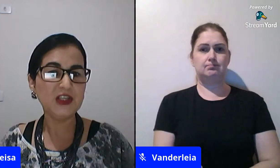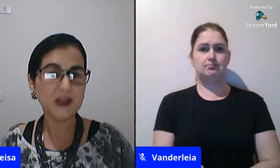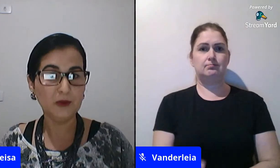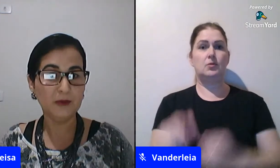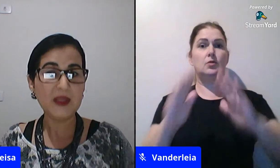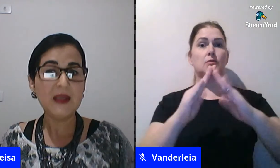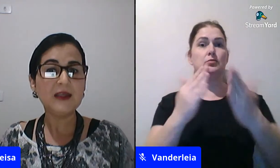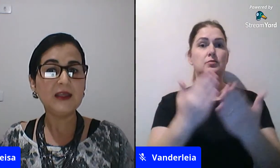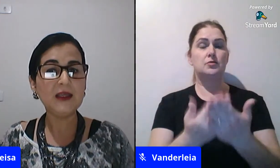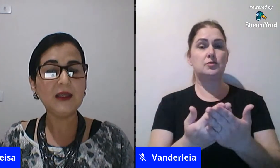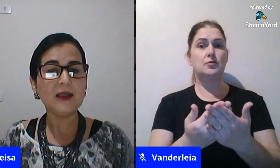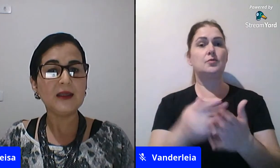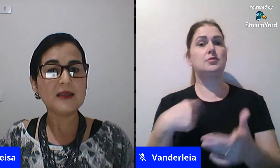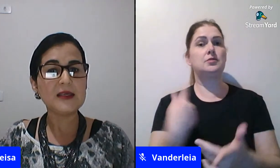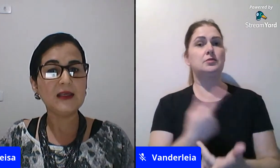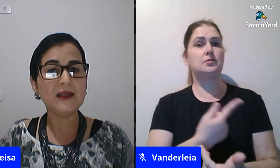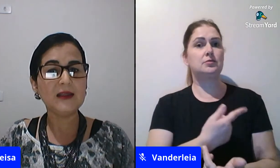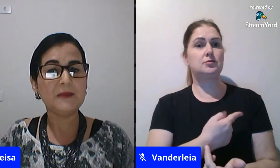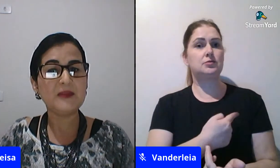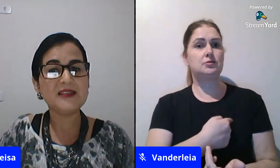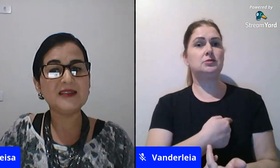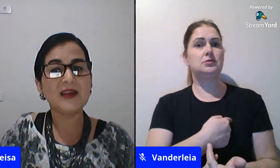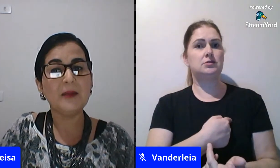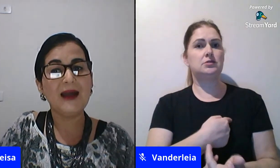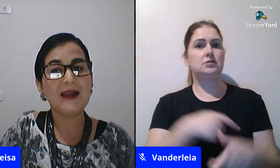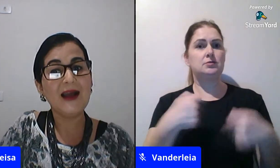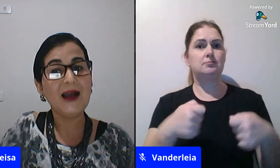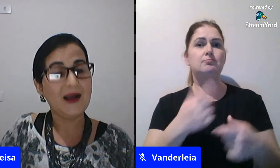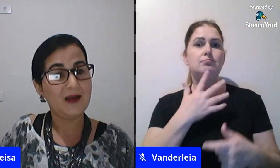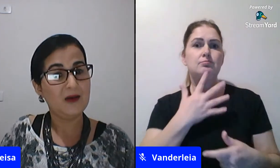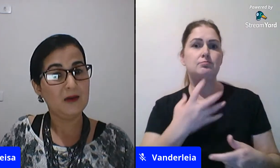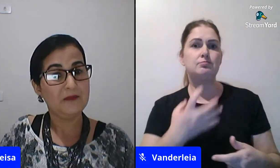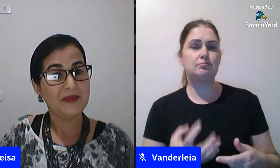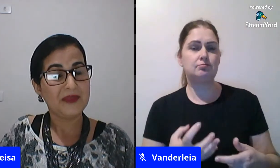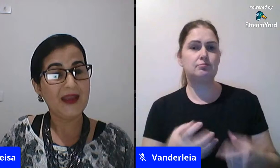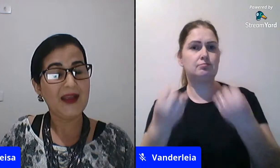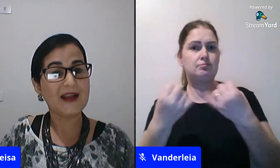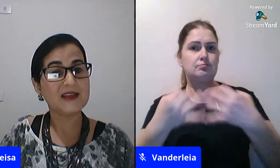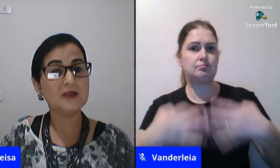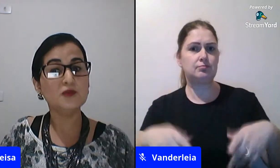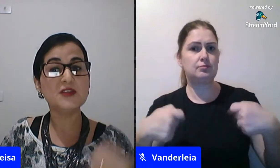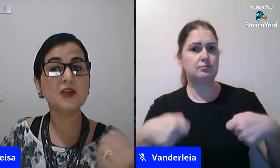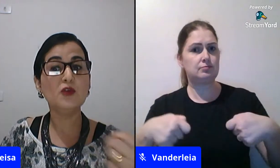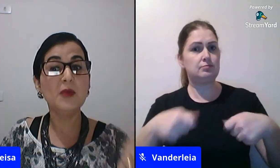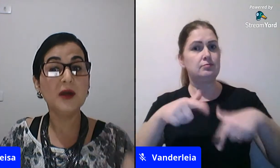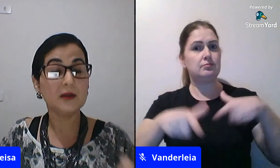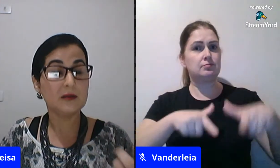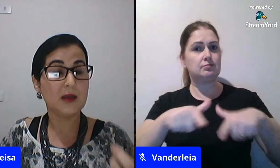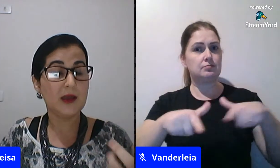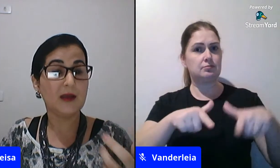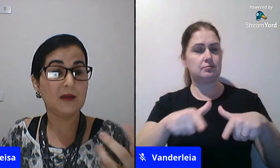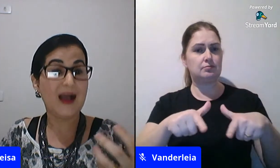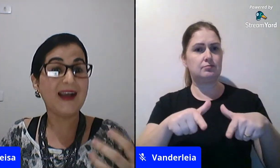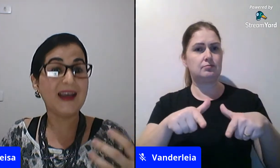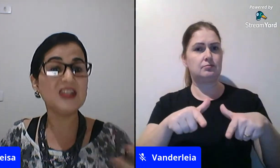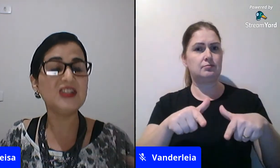Freire e digo que precisa trabalhar a questão do ser humano,